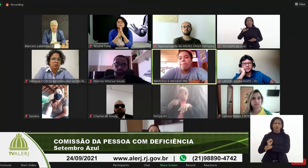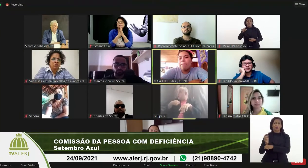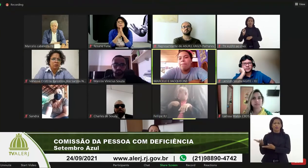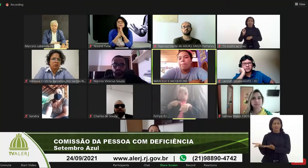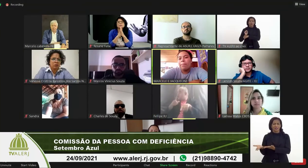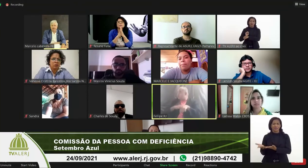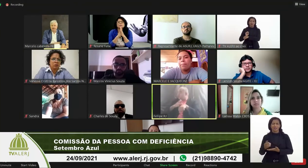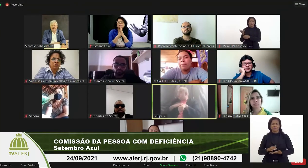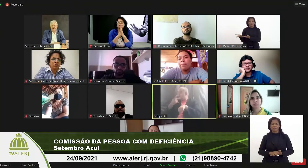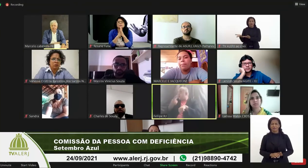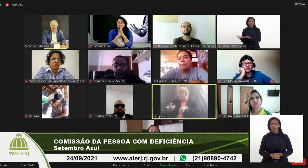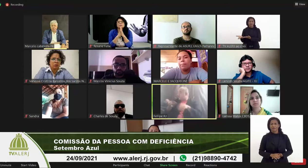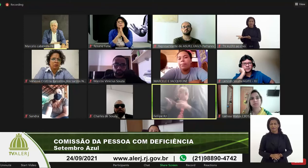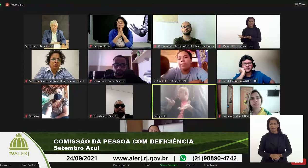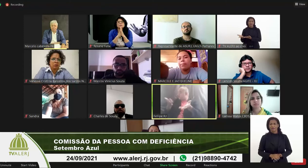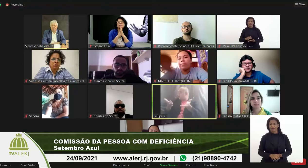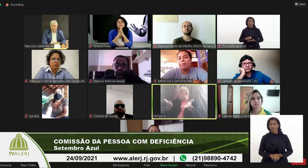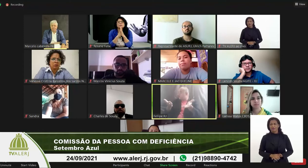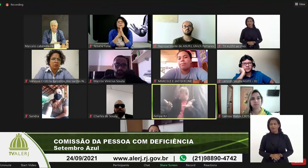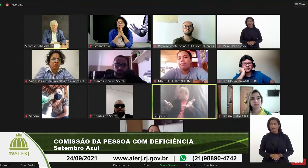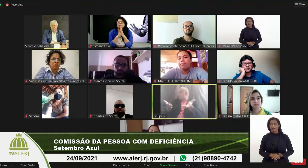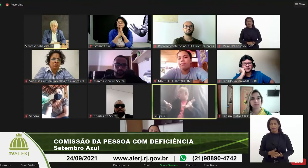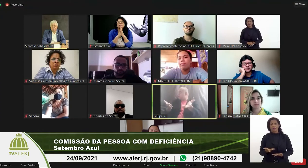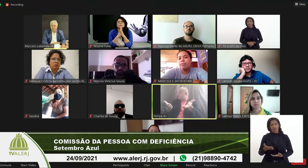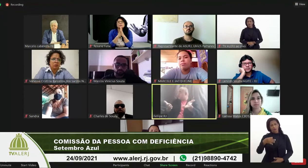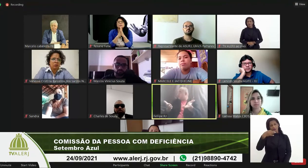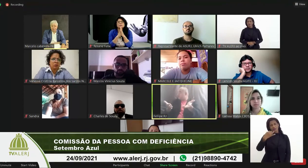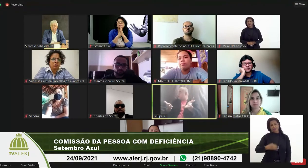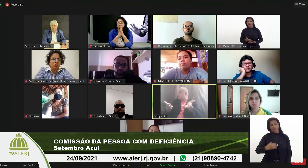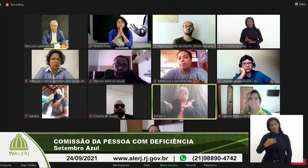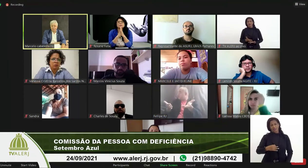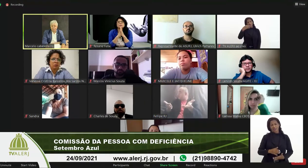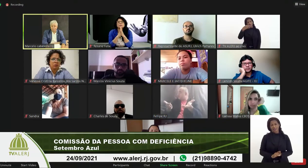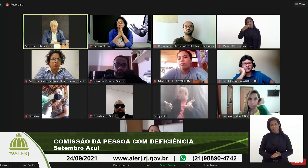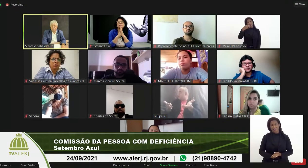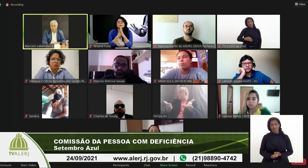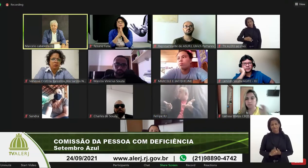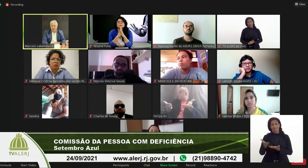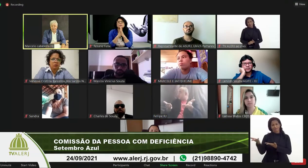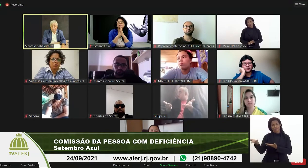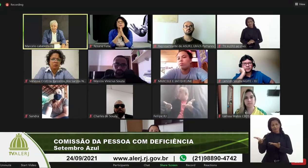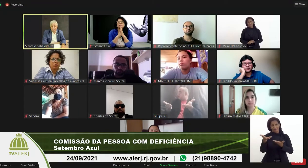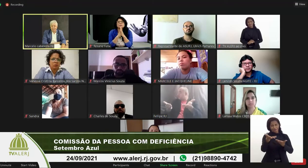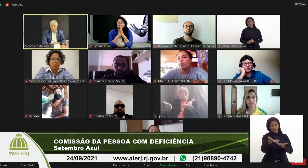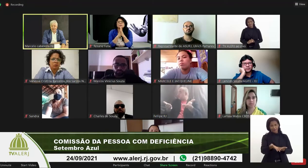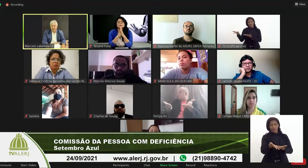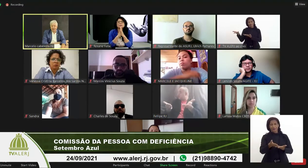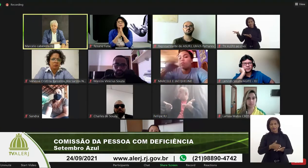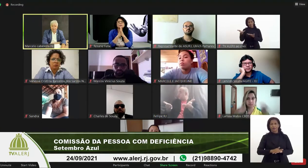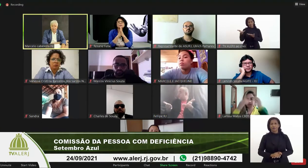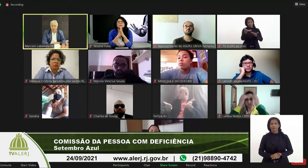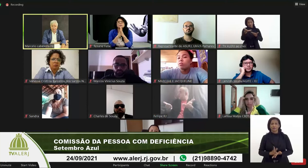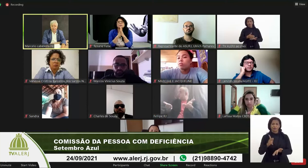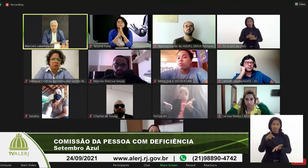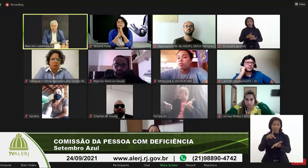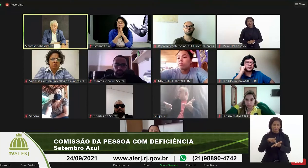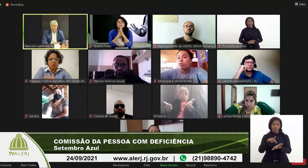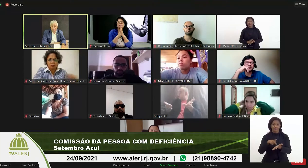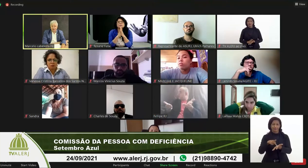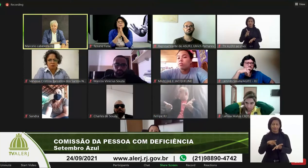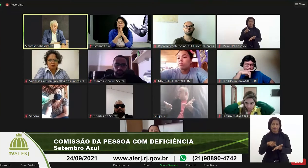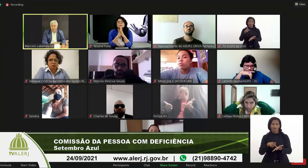mais bom com certeza com certeza vamos passar a palavra para eles realmente houve